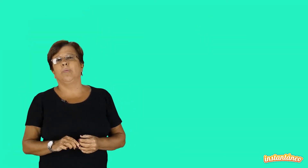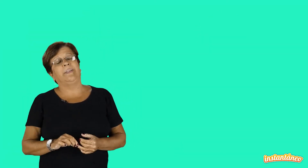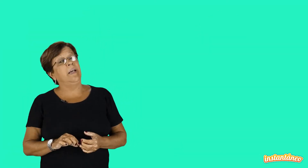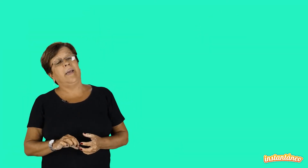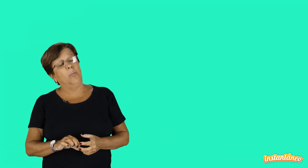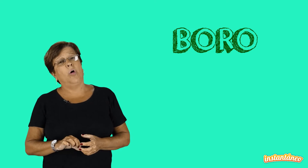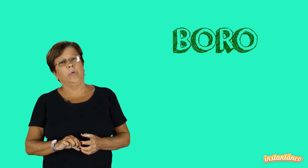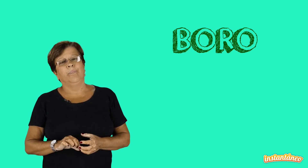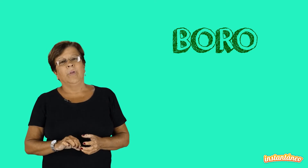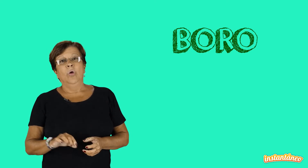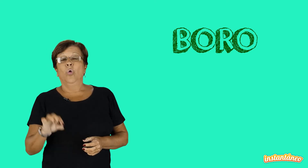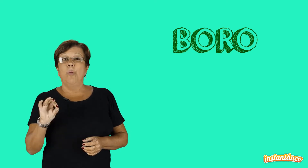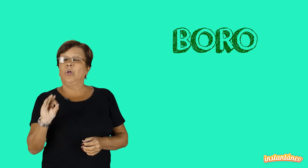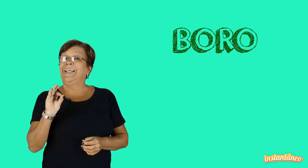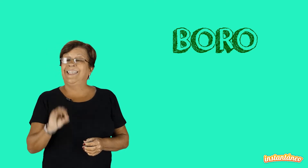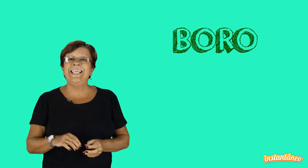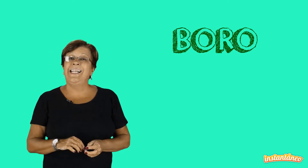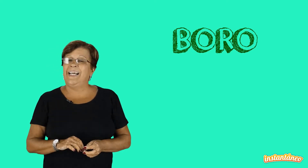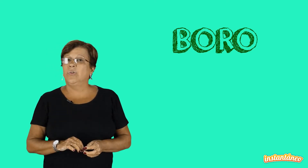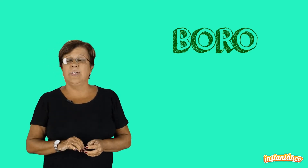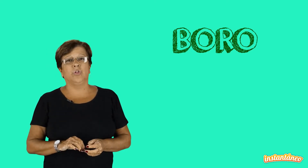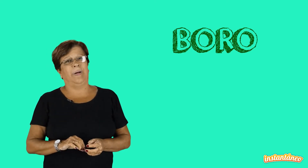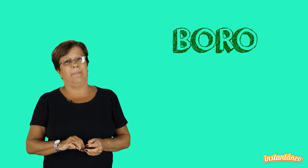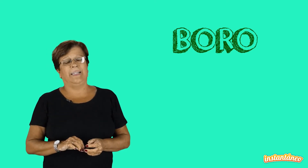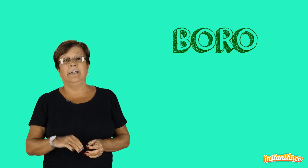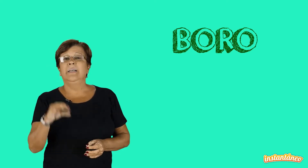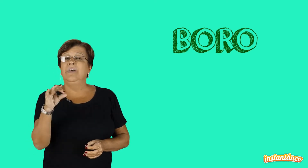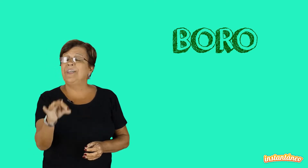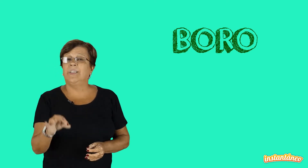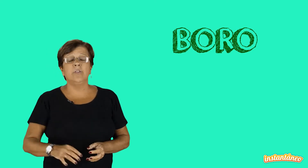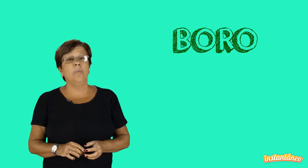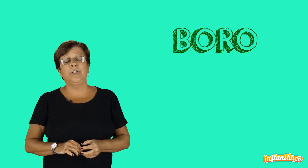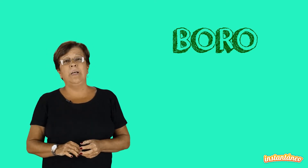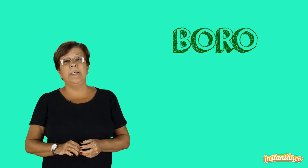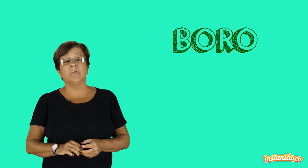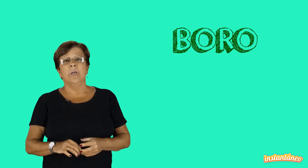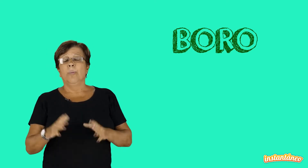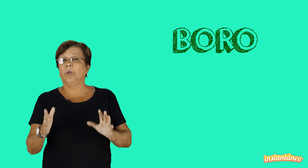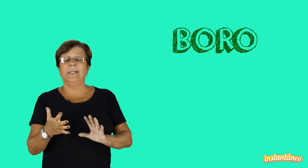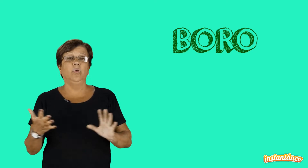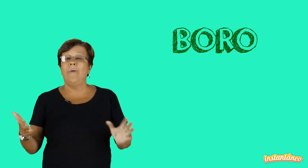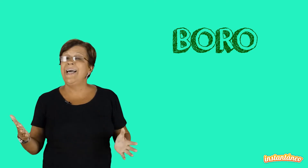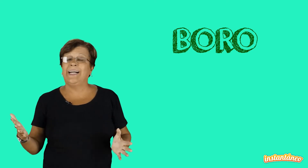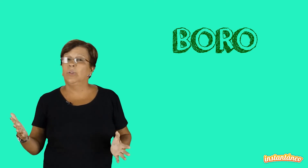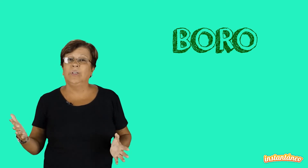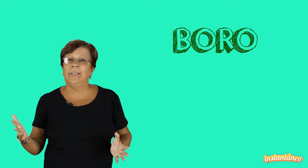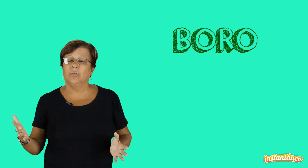geometria é o boro. O boro tem três elétrons na última camada e faz três compartilhamentos. Portanto, não há regra do octeto,